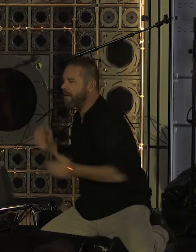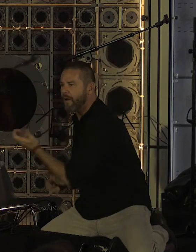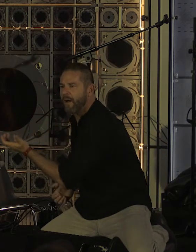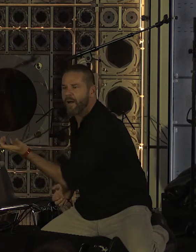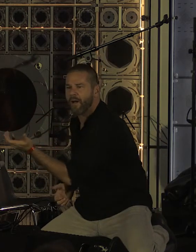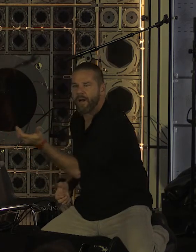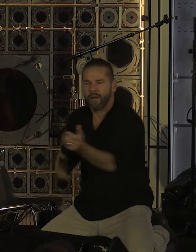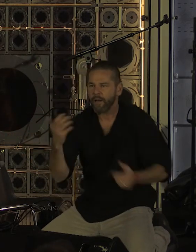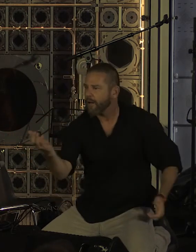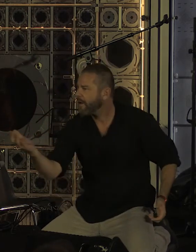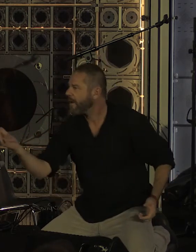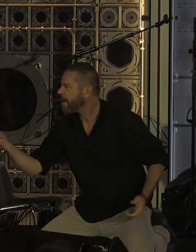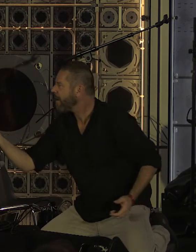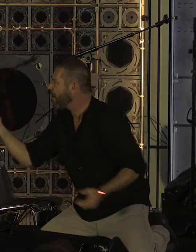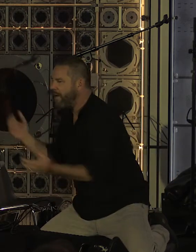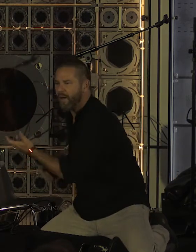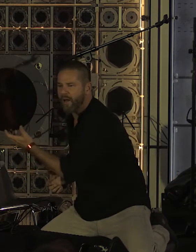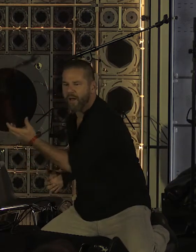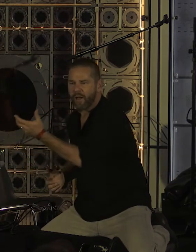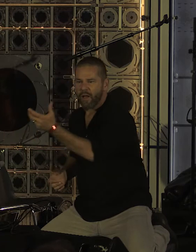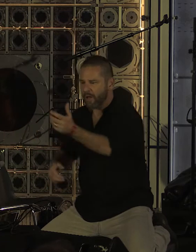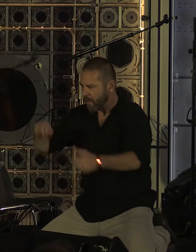Le sang ressemble A de vieilles taches De sueur